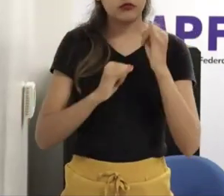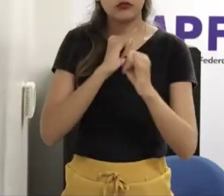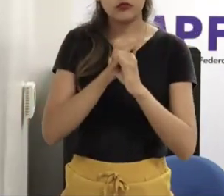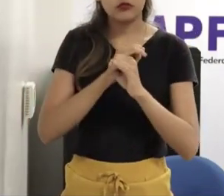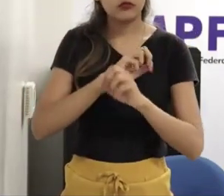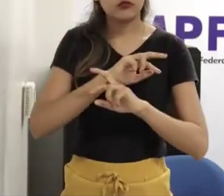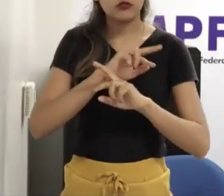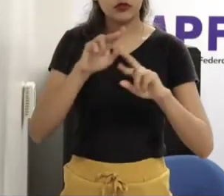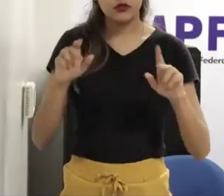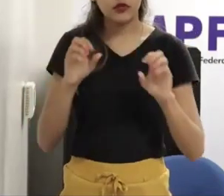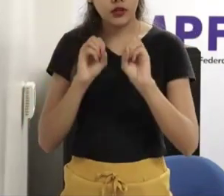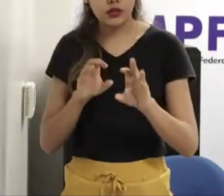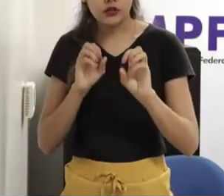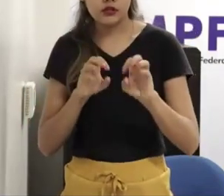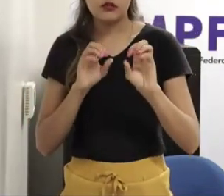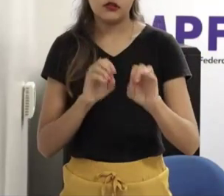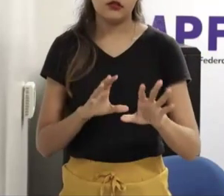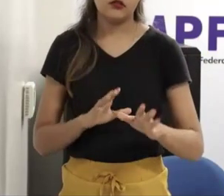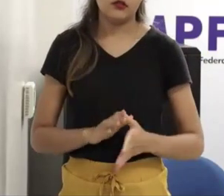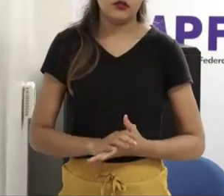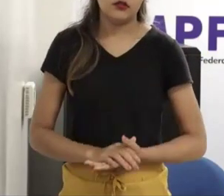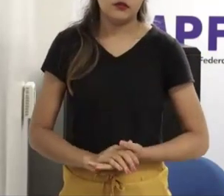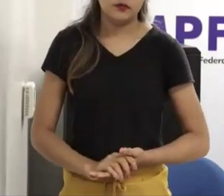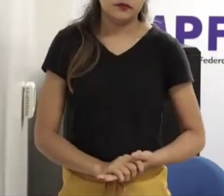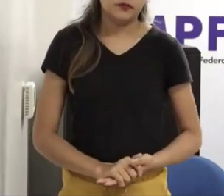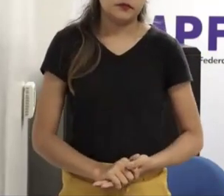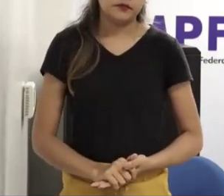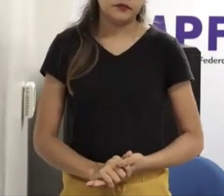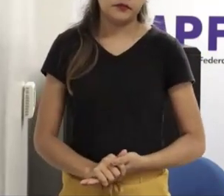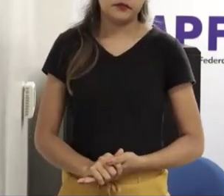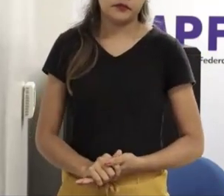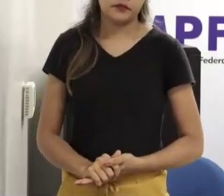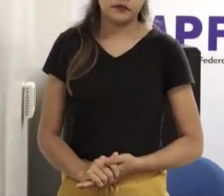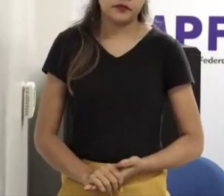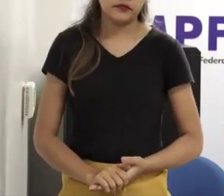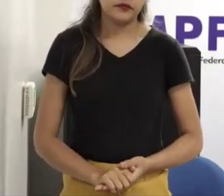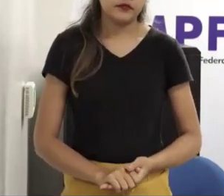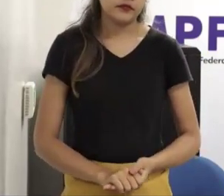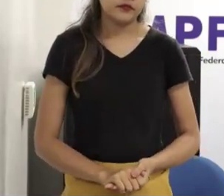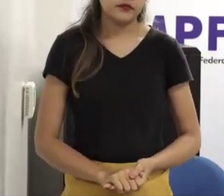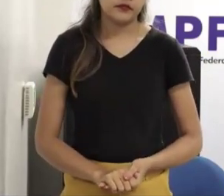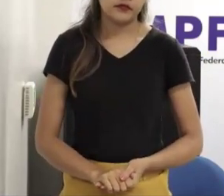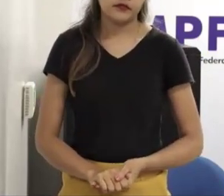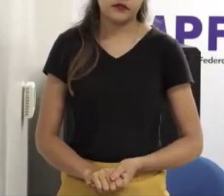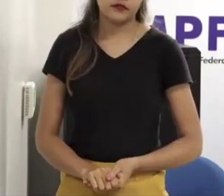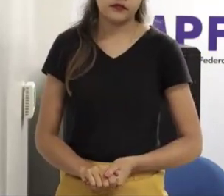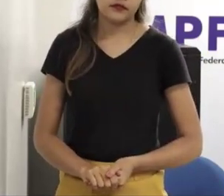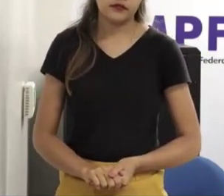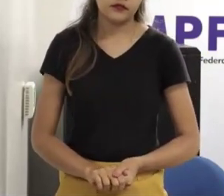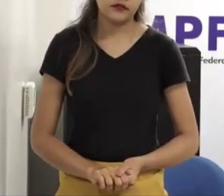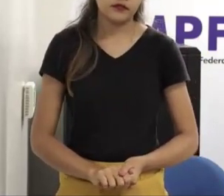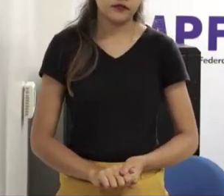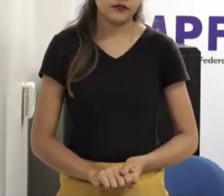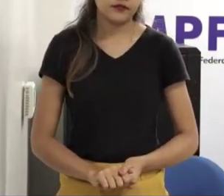conversar com as instituições e difundir isso, isso é muito importante senão a gente fica só ali sendo ditado pelos